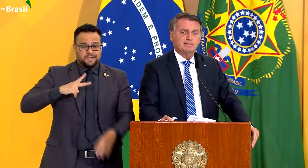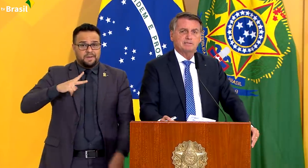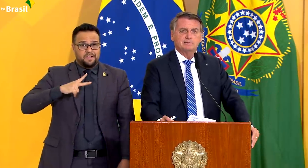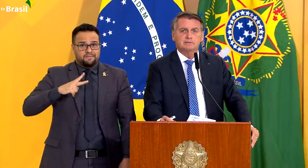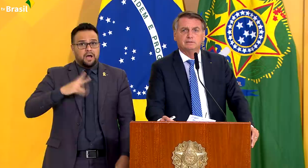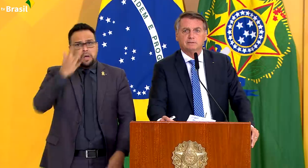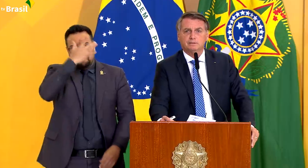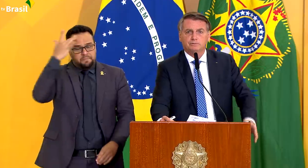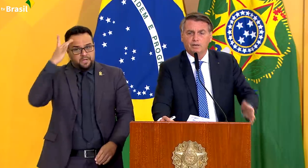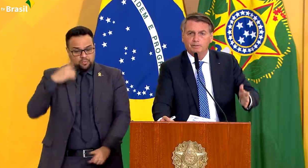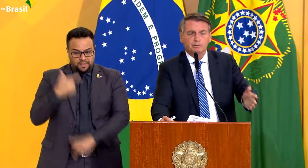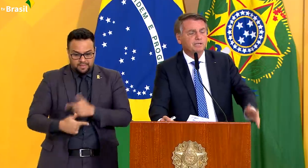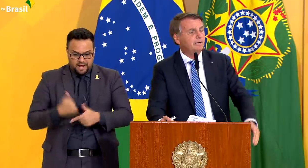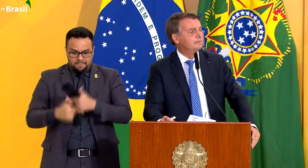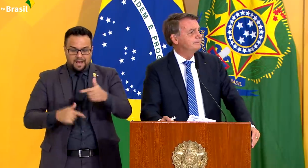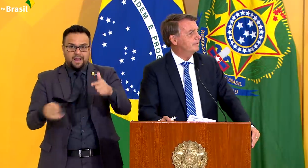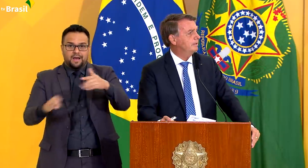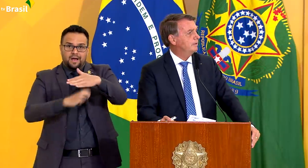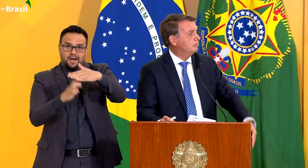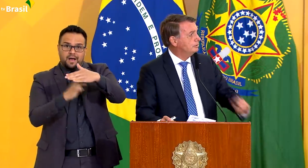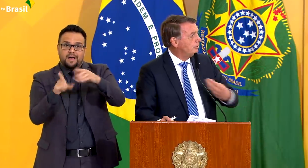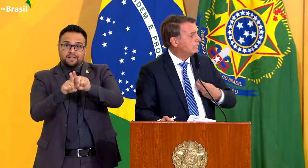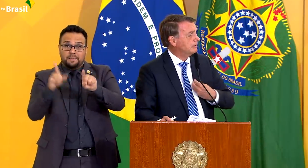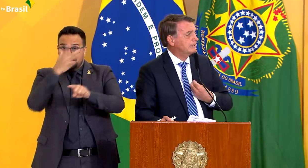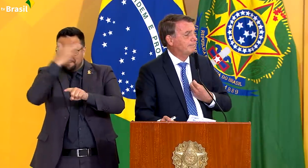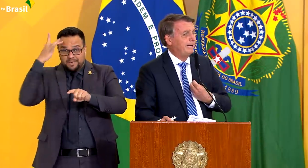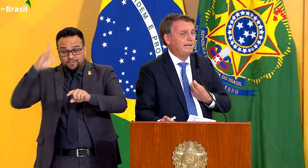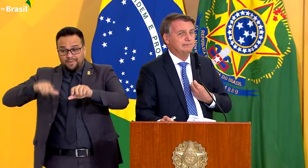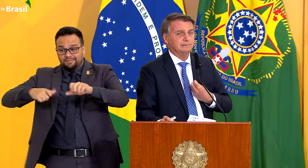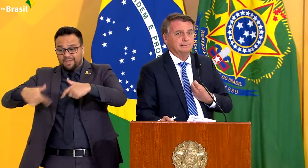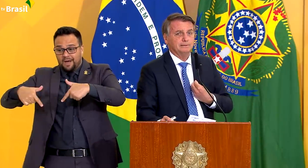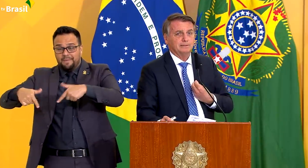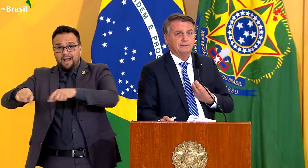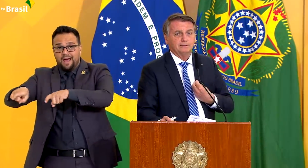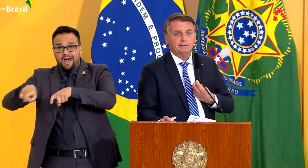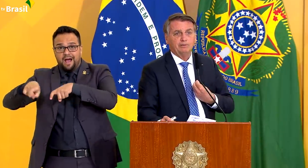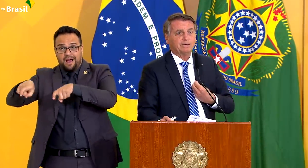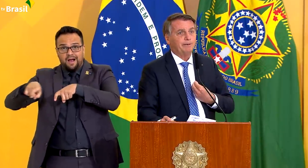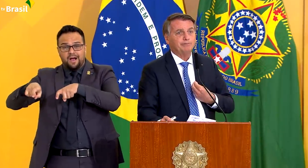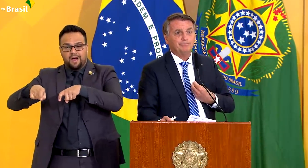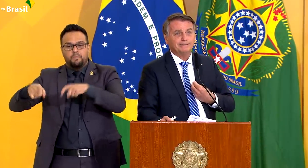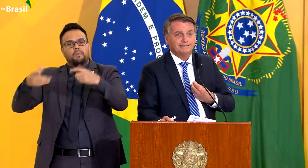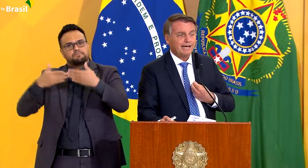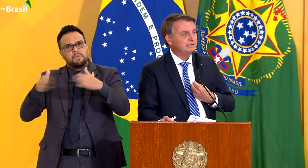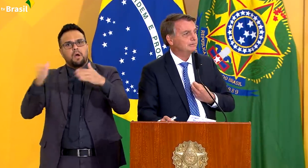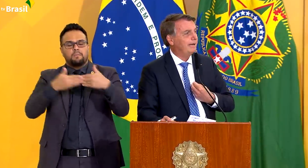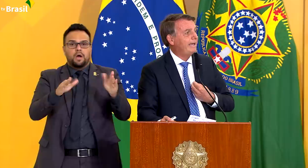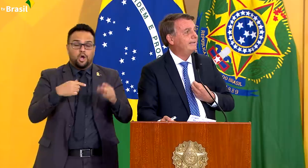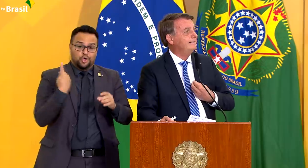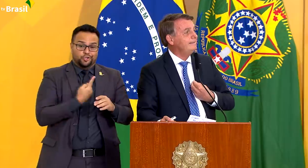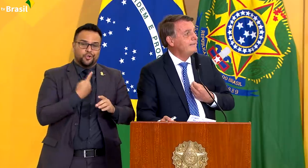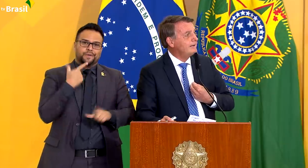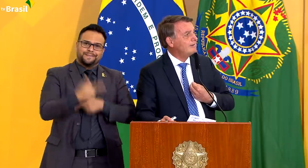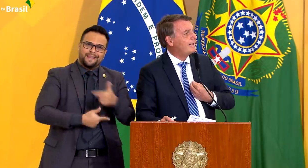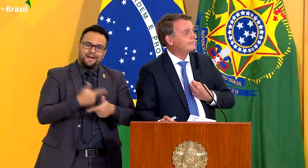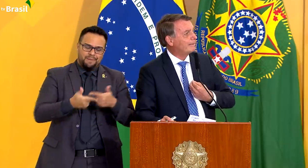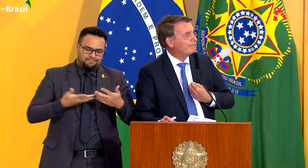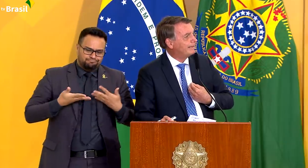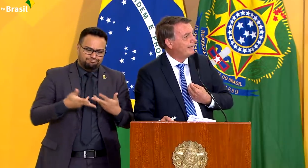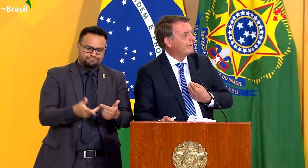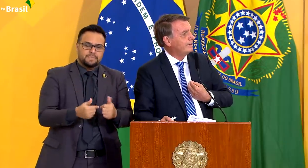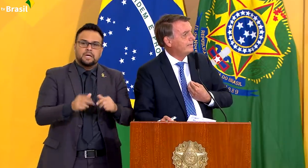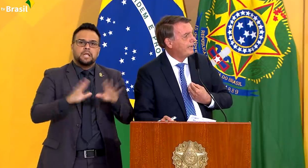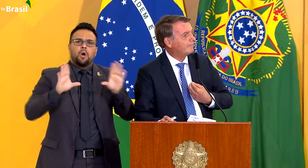empresários, o homem do campo. O nosso trabalho, e é um trabalho fantástico, é não